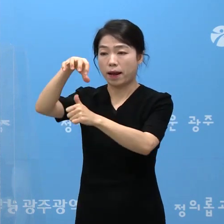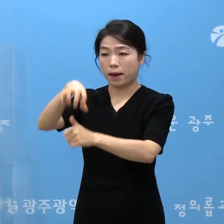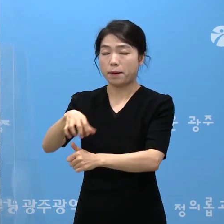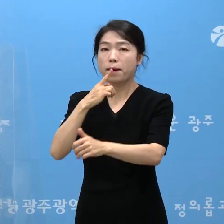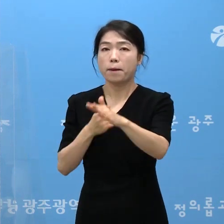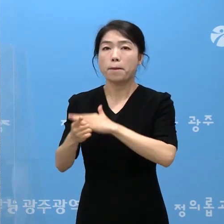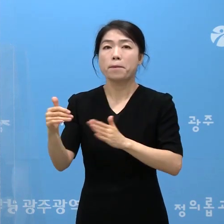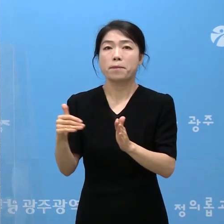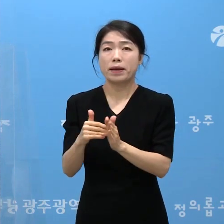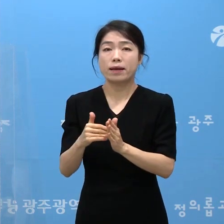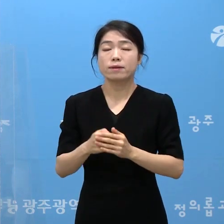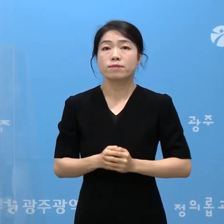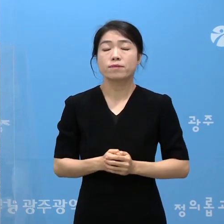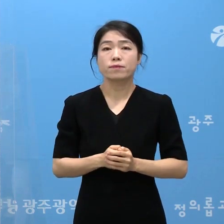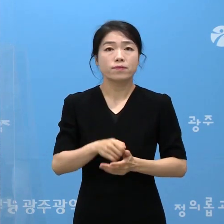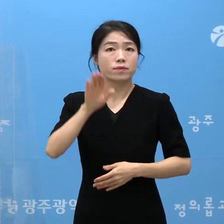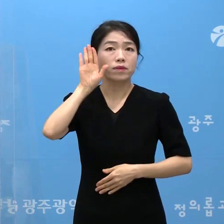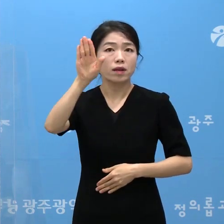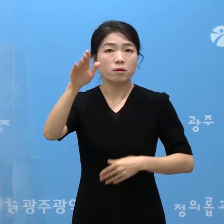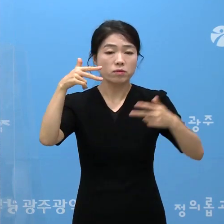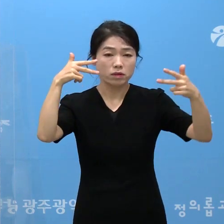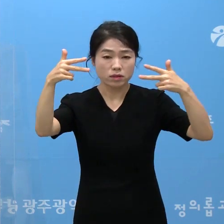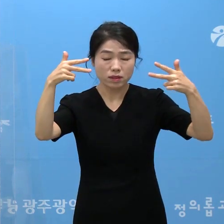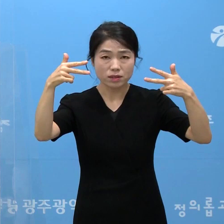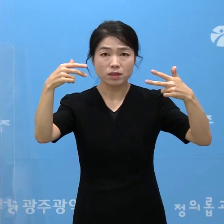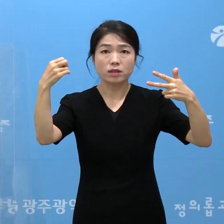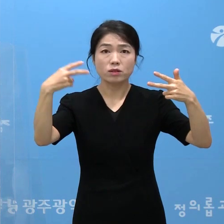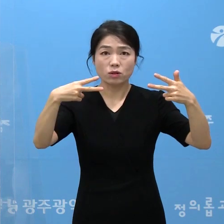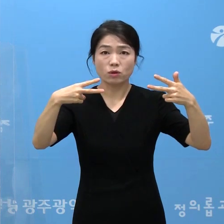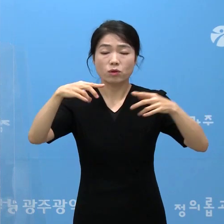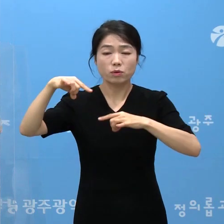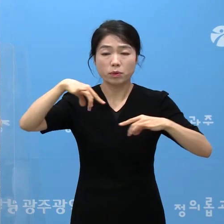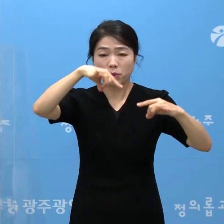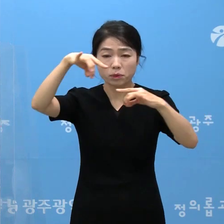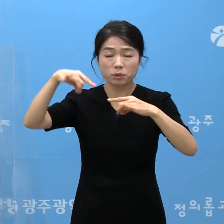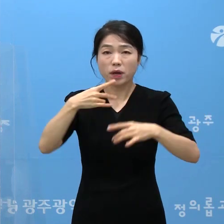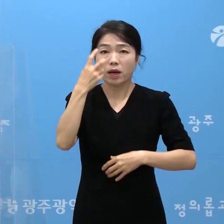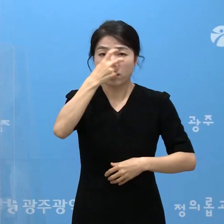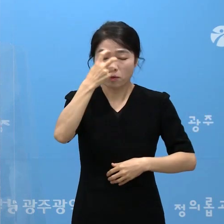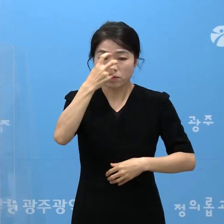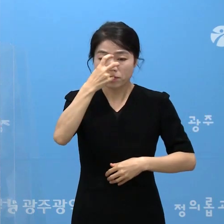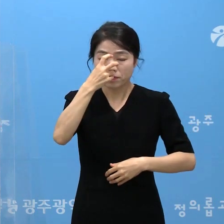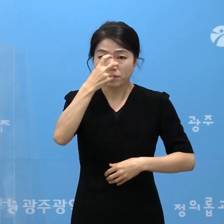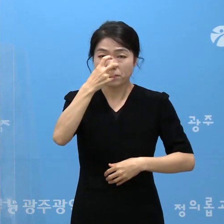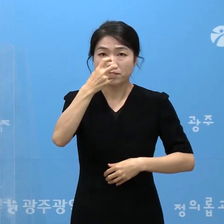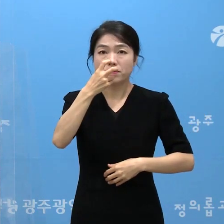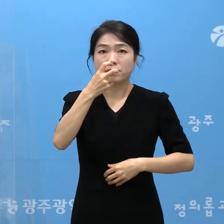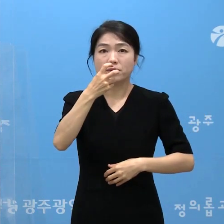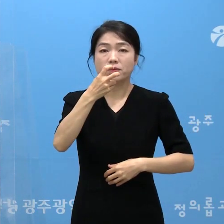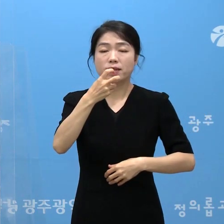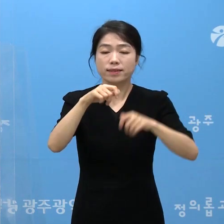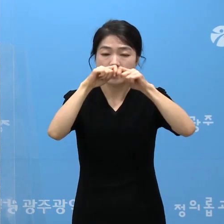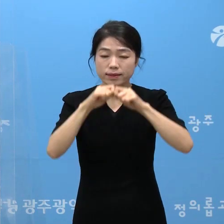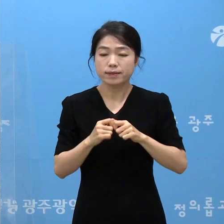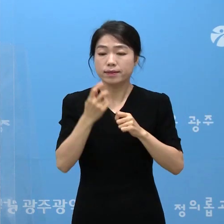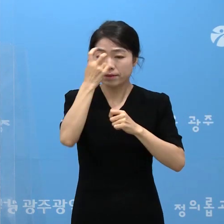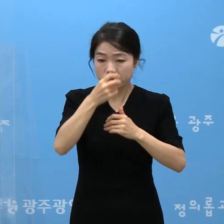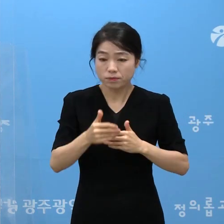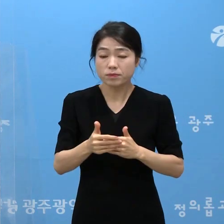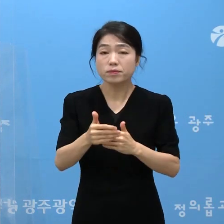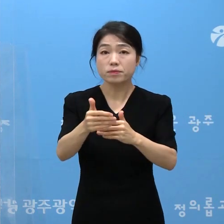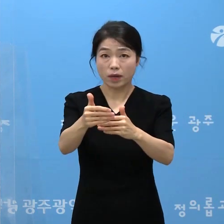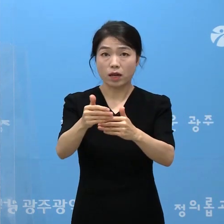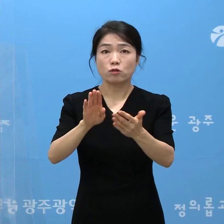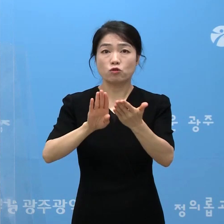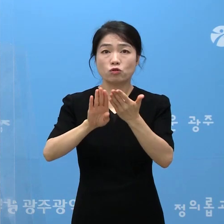조치하였습니다. 향후 CCTV 검사와 GPS 검사 등 심층 역학 조사를